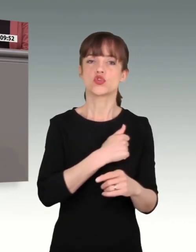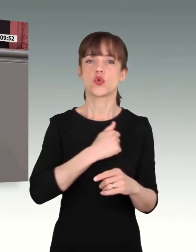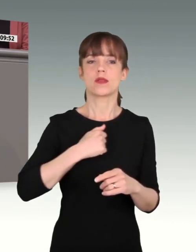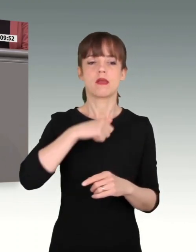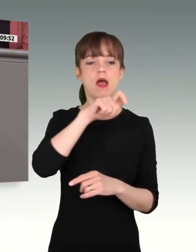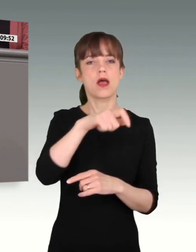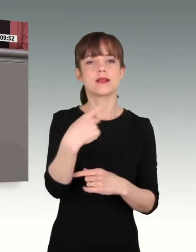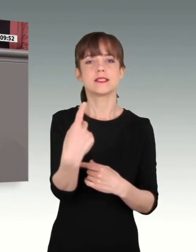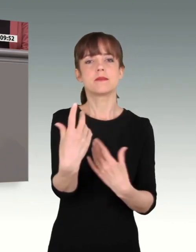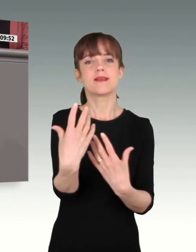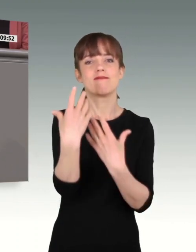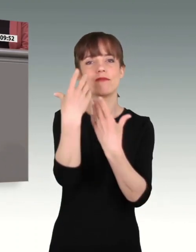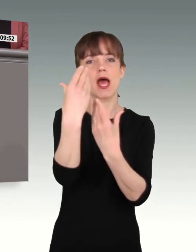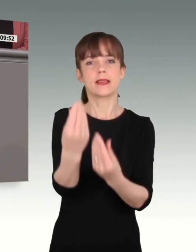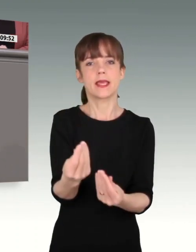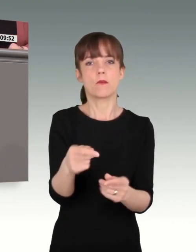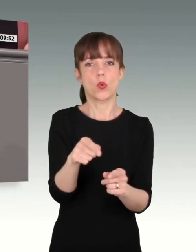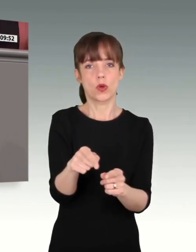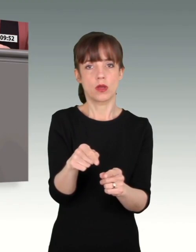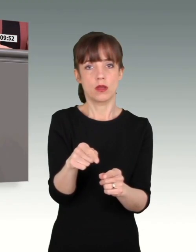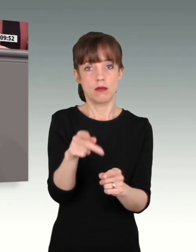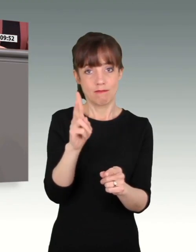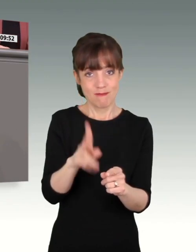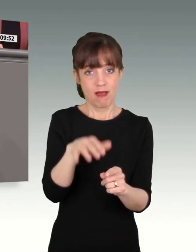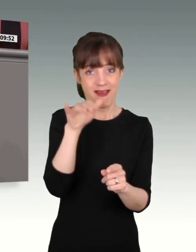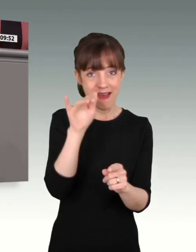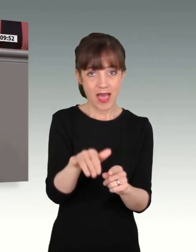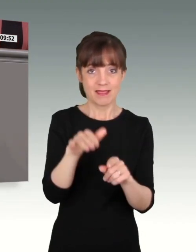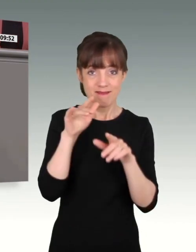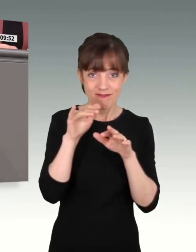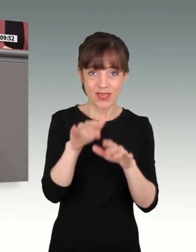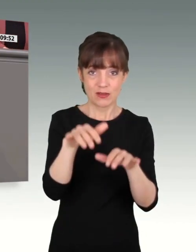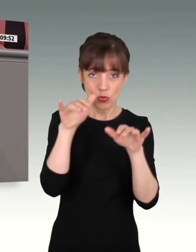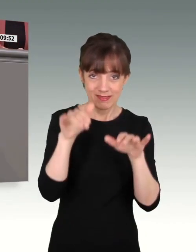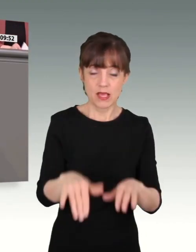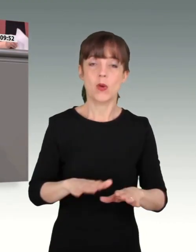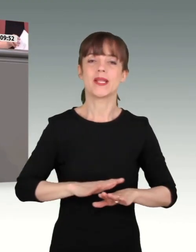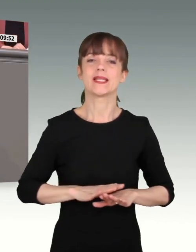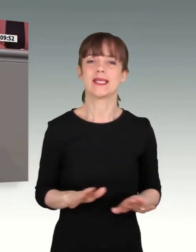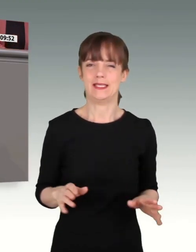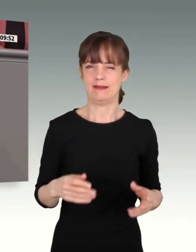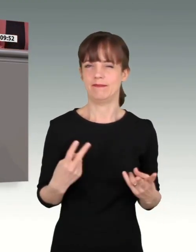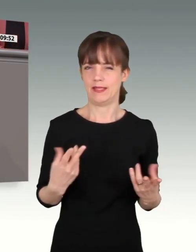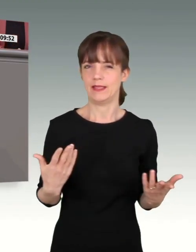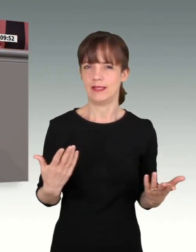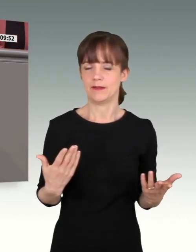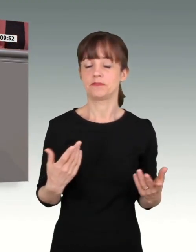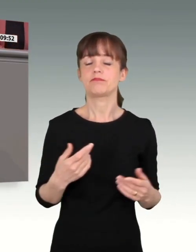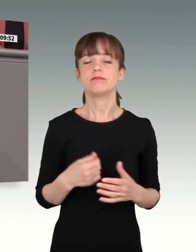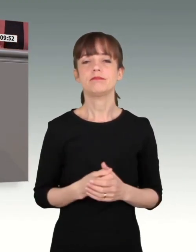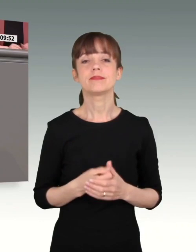Soldaten am Anfang der Berichtskette tatsächlich wirksam werden. Es geht um unsere aller